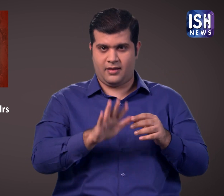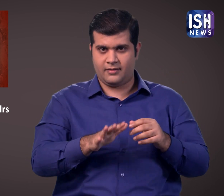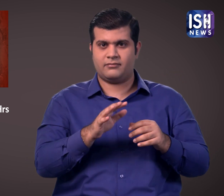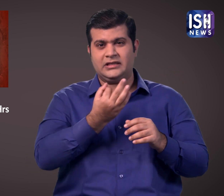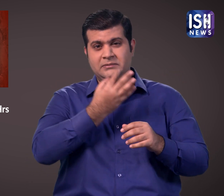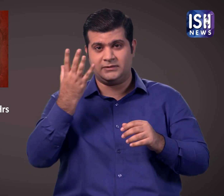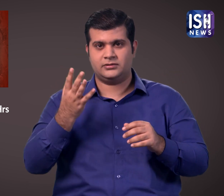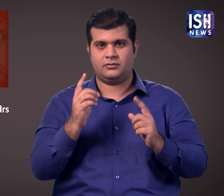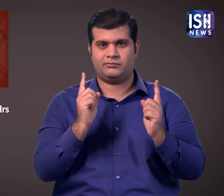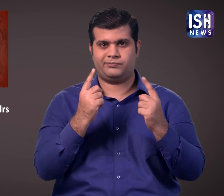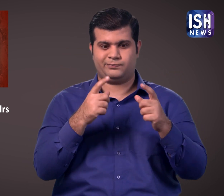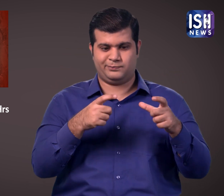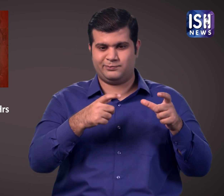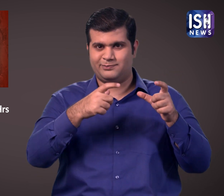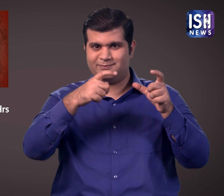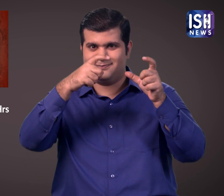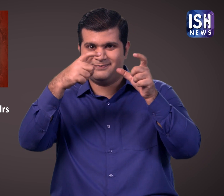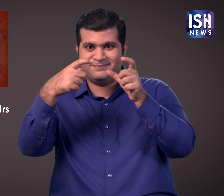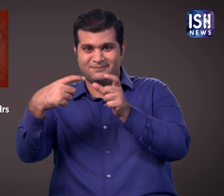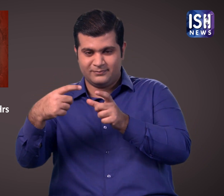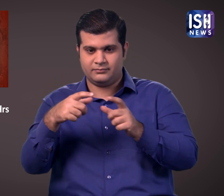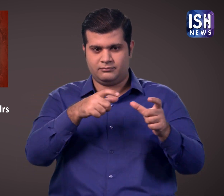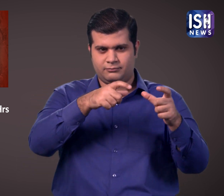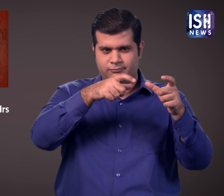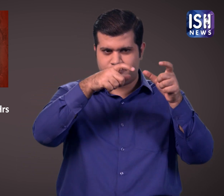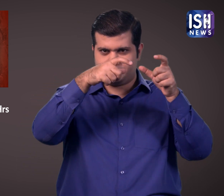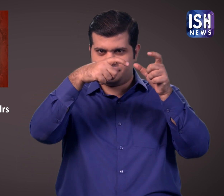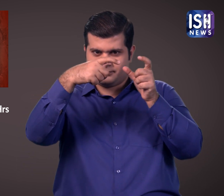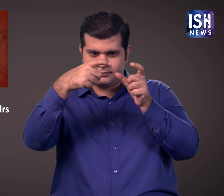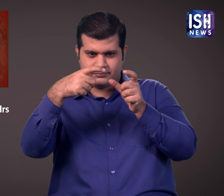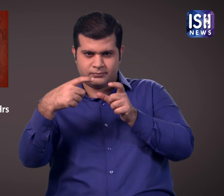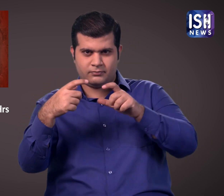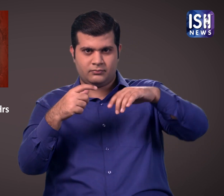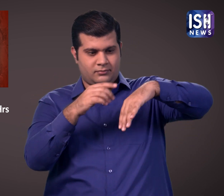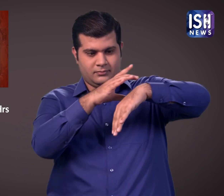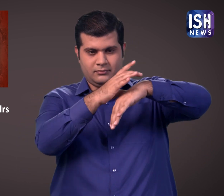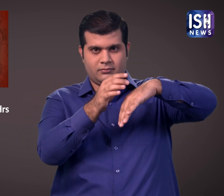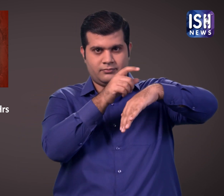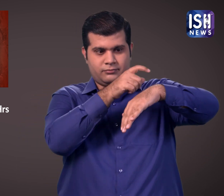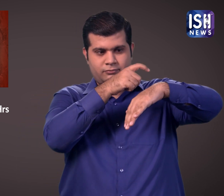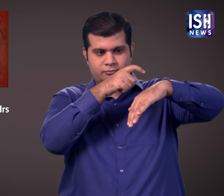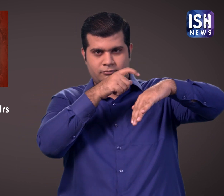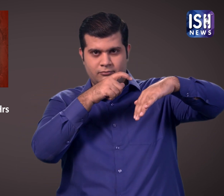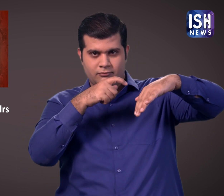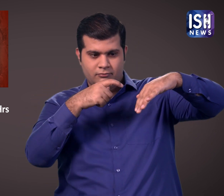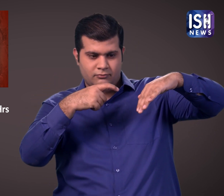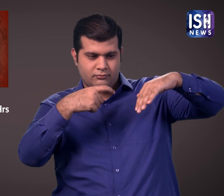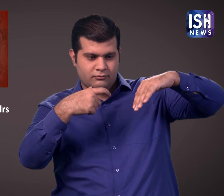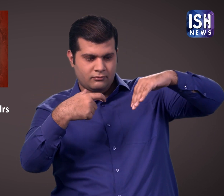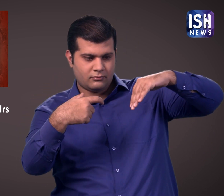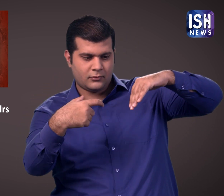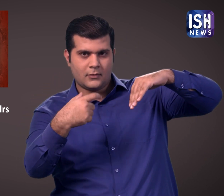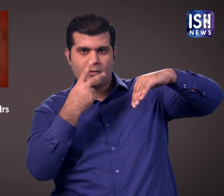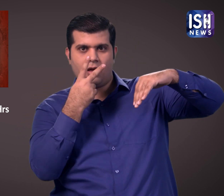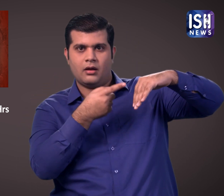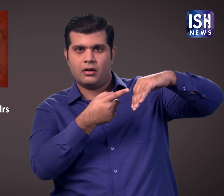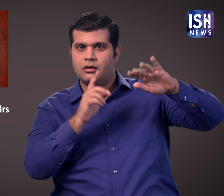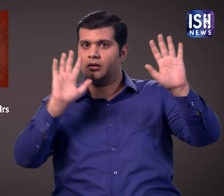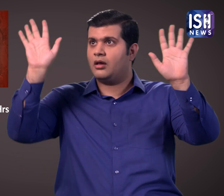विडियो लेने और उस पाहाडी के इलाके को समझने